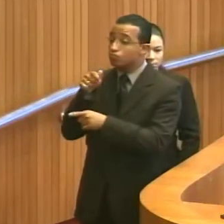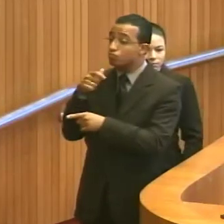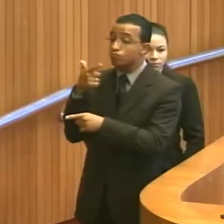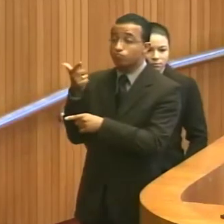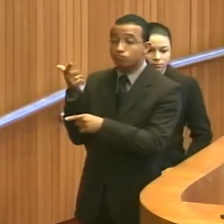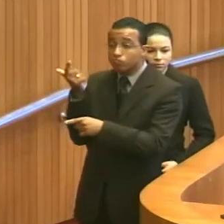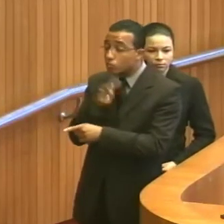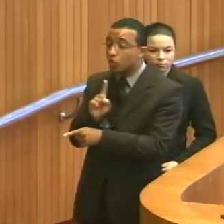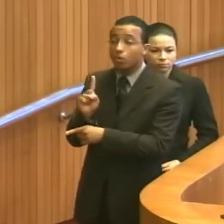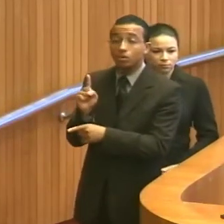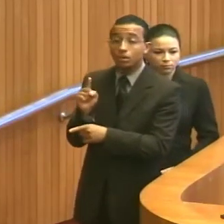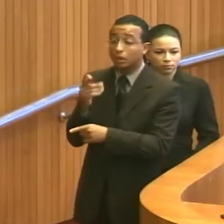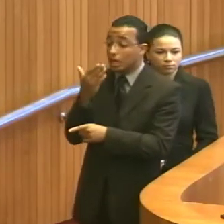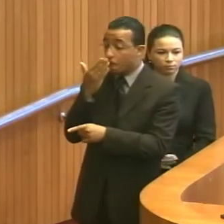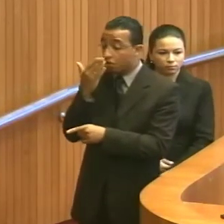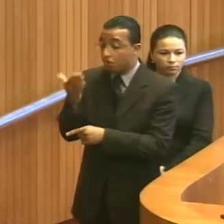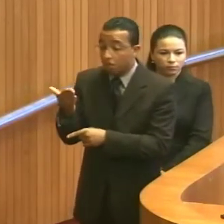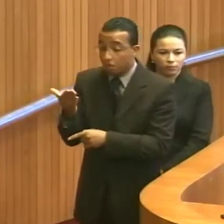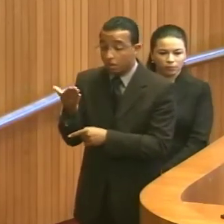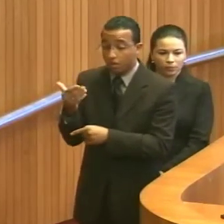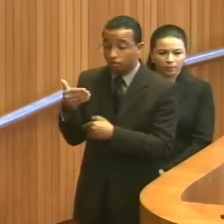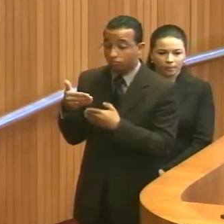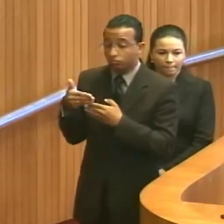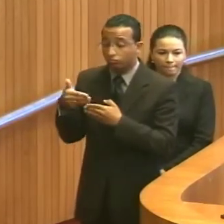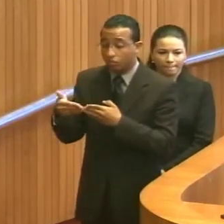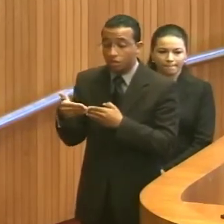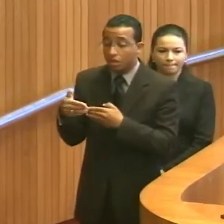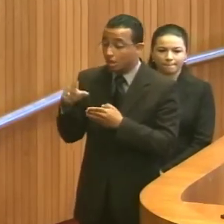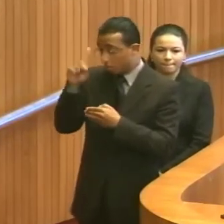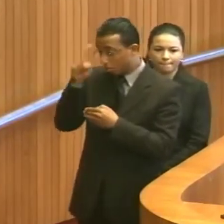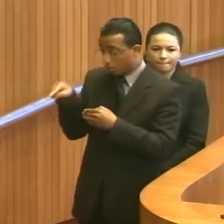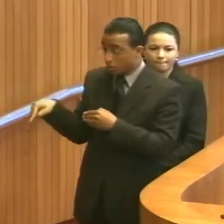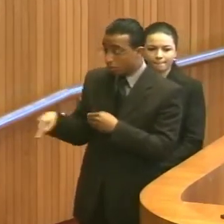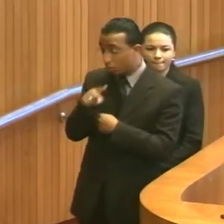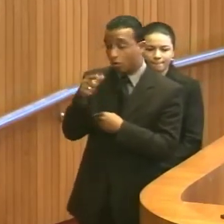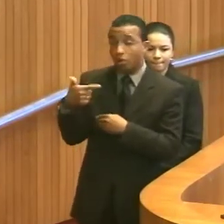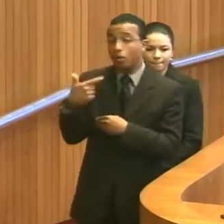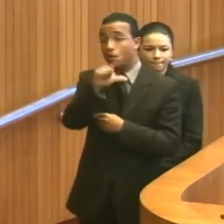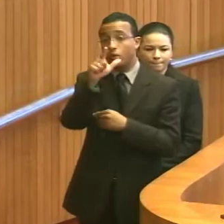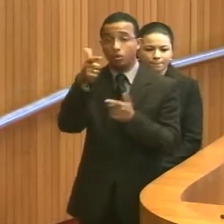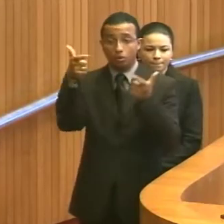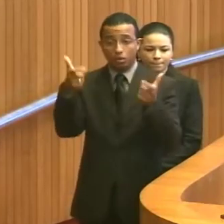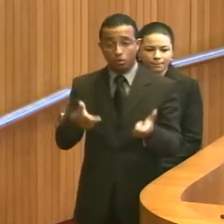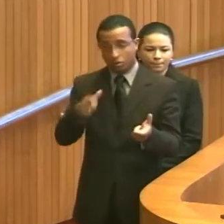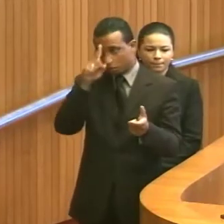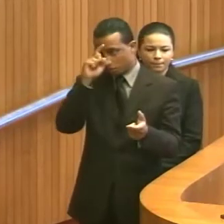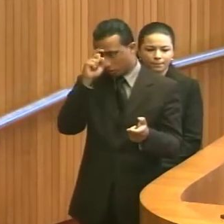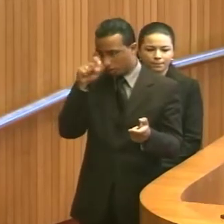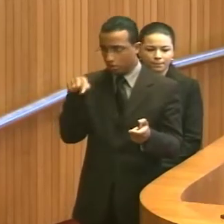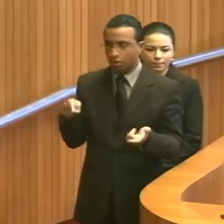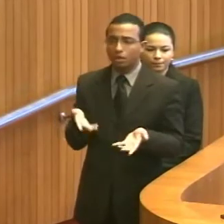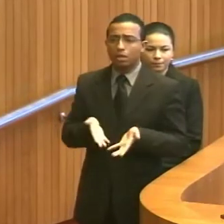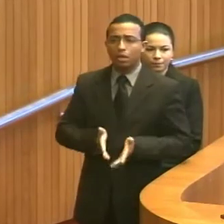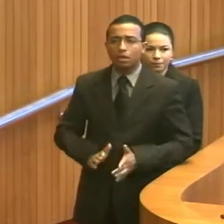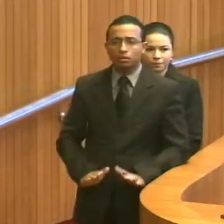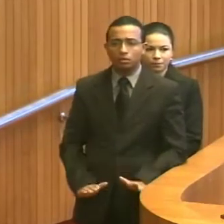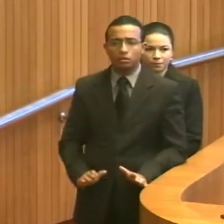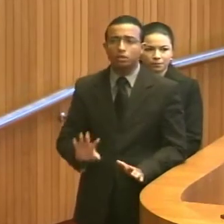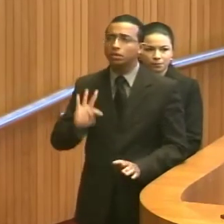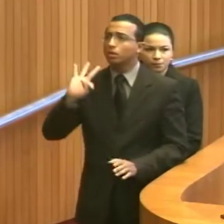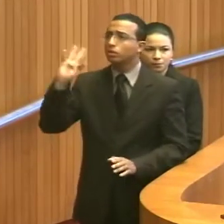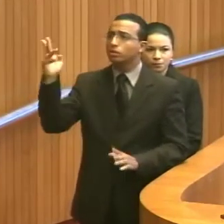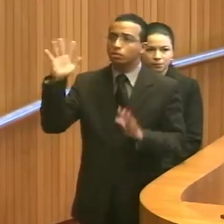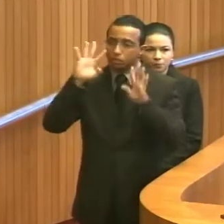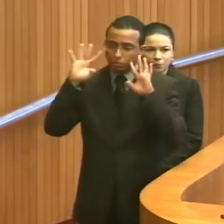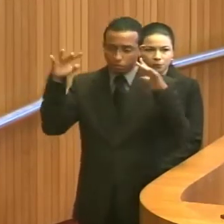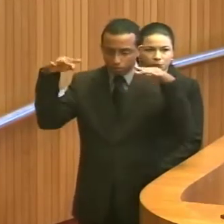portanto, não dando a luz lá, foi encaminhada para um outro hospital, para um outro hospital, e acabou dando a luz, como